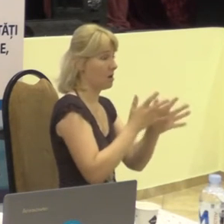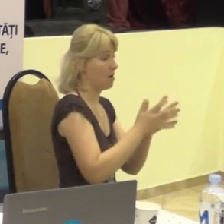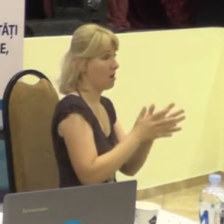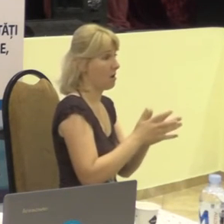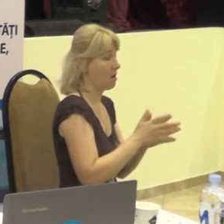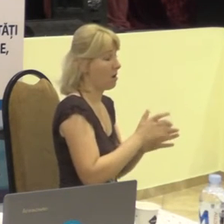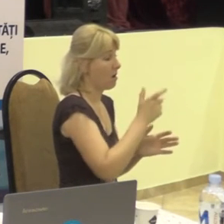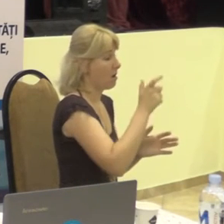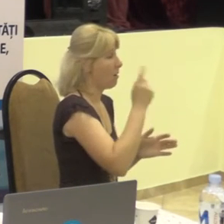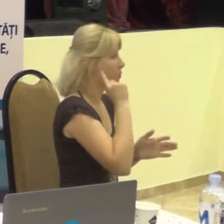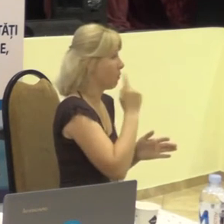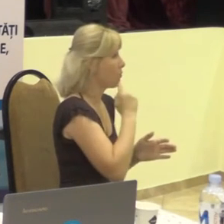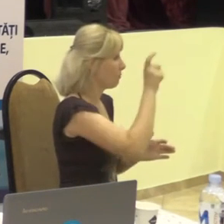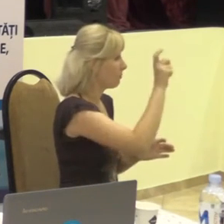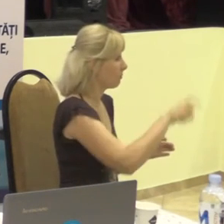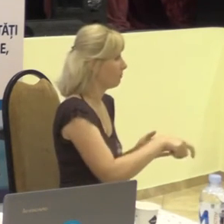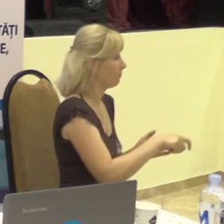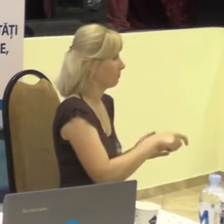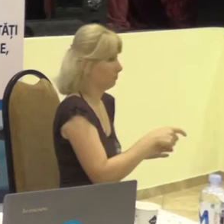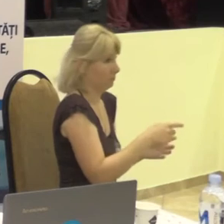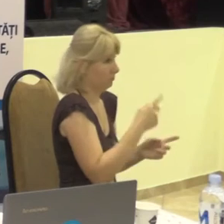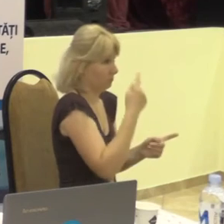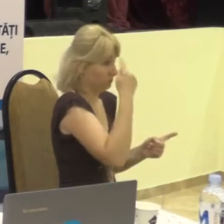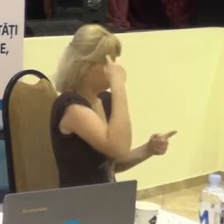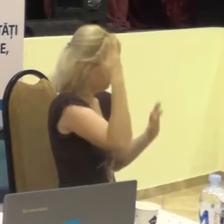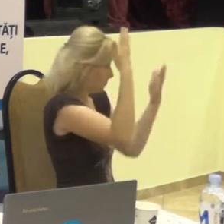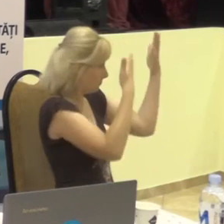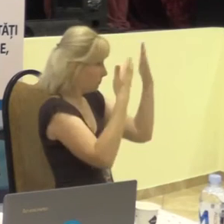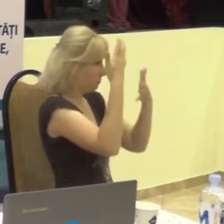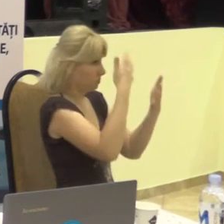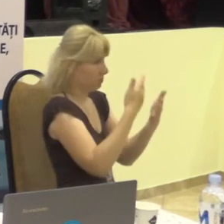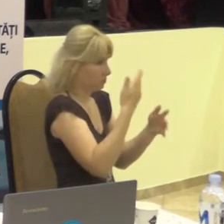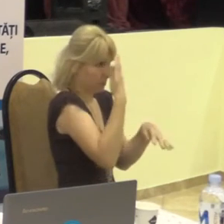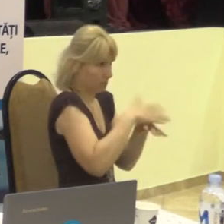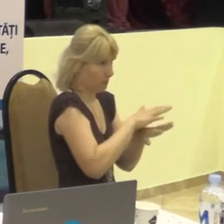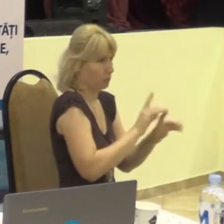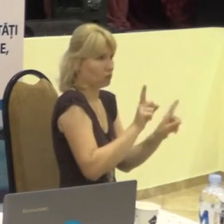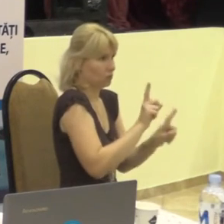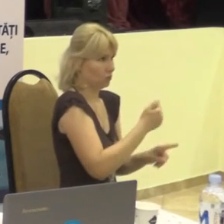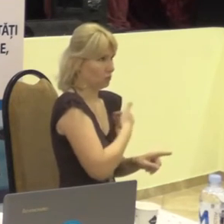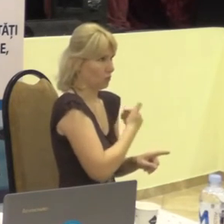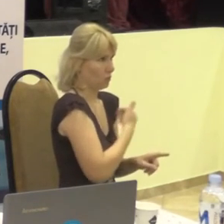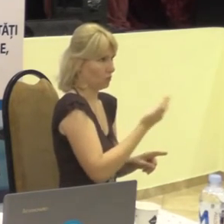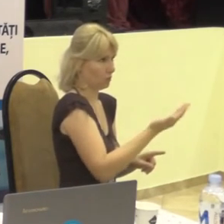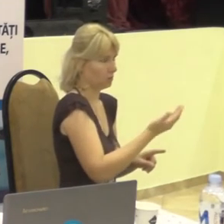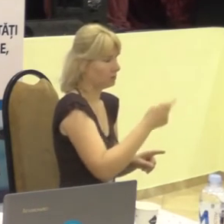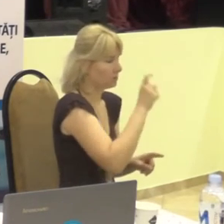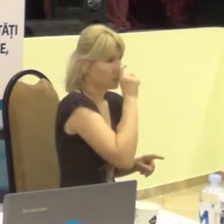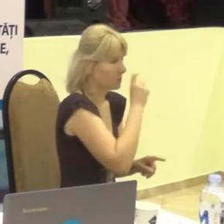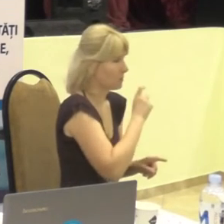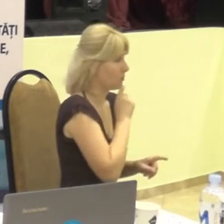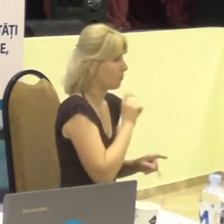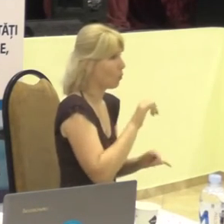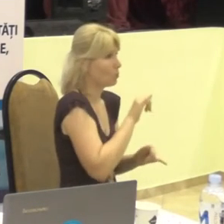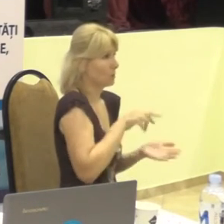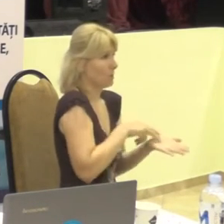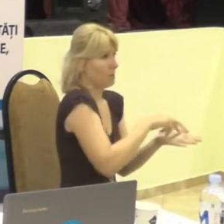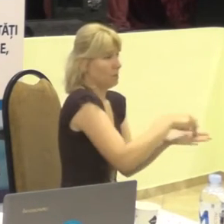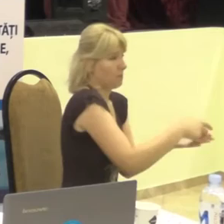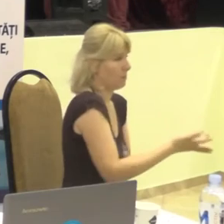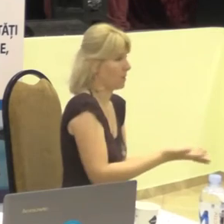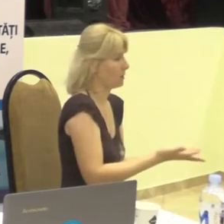persoana cu dezabilități de auz în genere își pierde orientația. El nu înțelege unismea